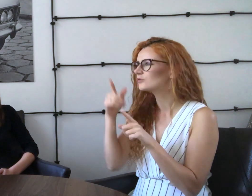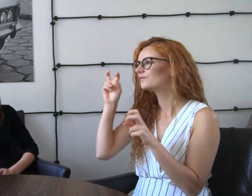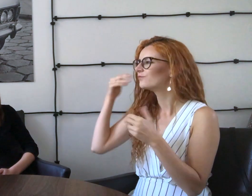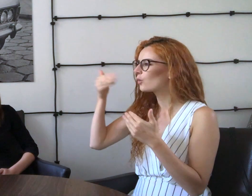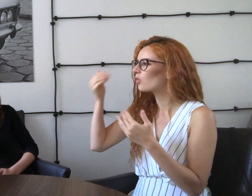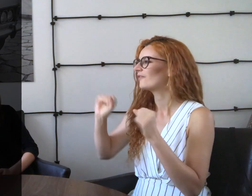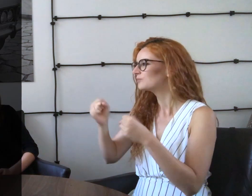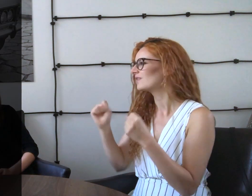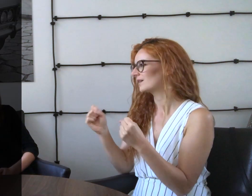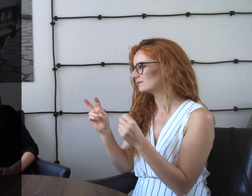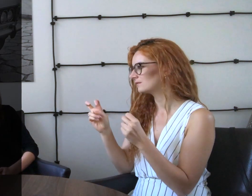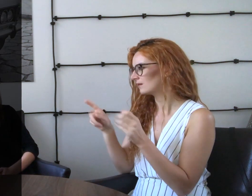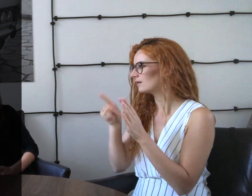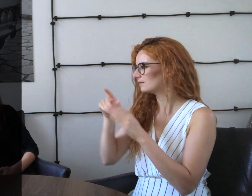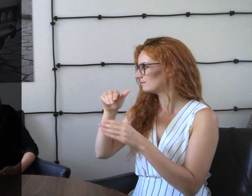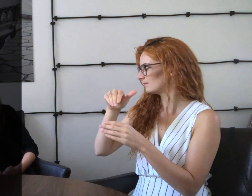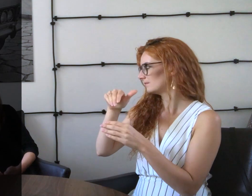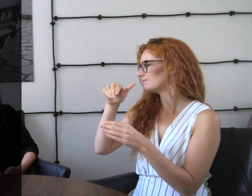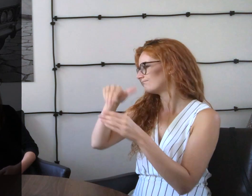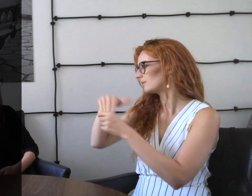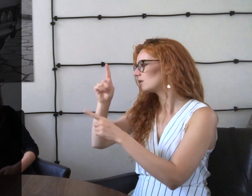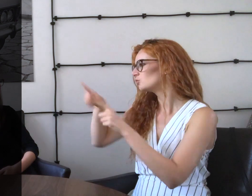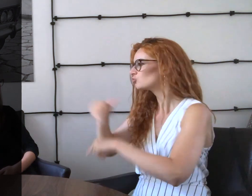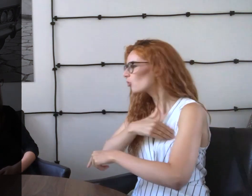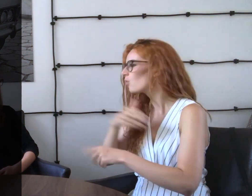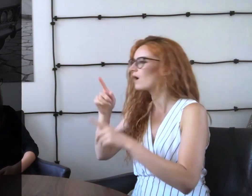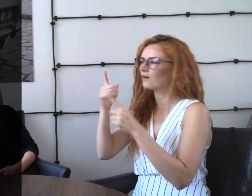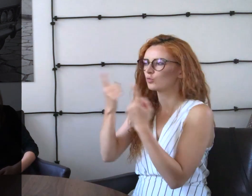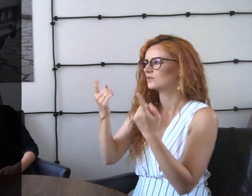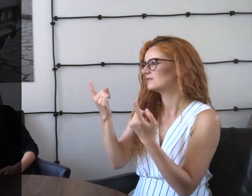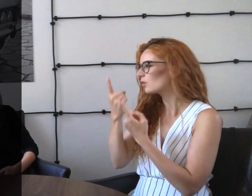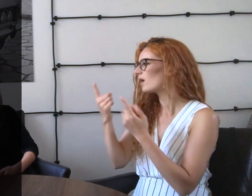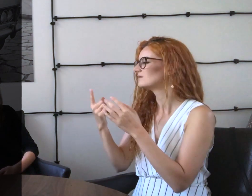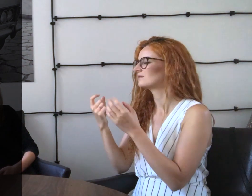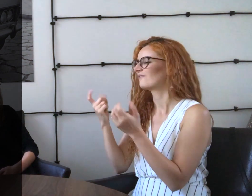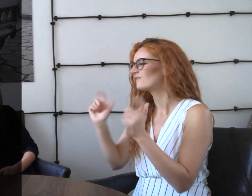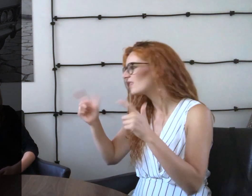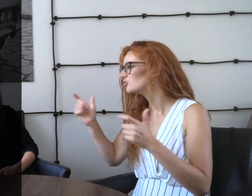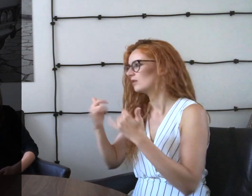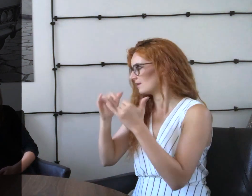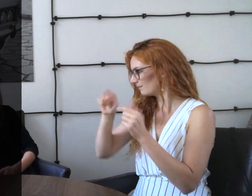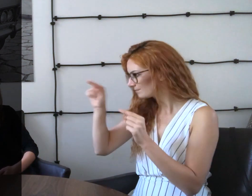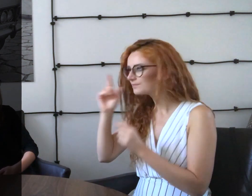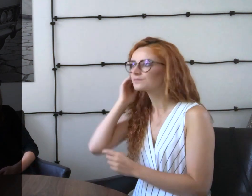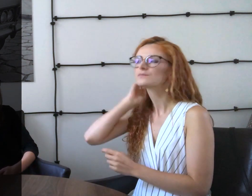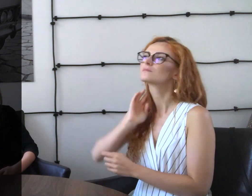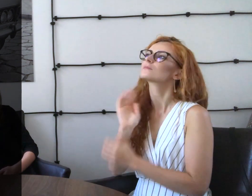Też wykładowcą motywacyjnym w niektórych szkołach, w różnych sytuacjach, na różnych wydarzeniach.